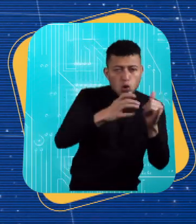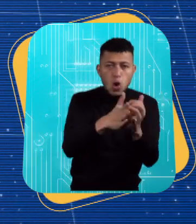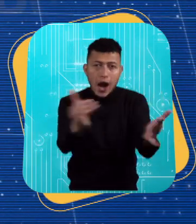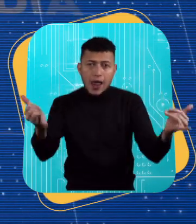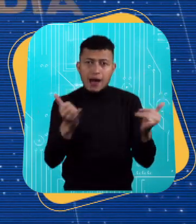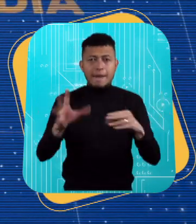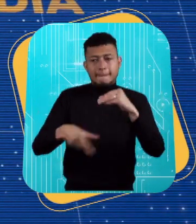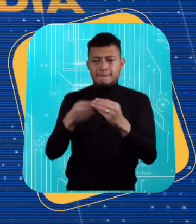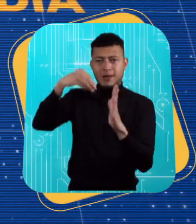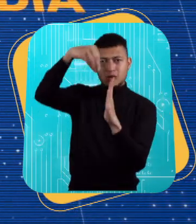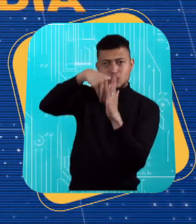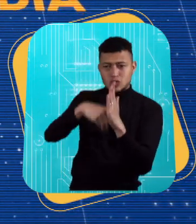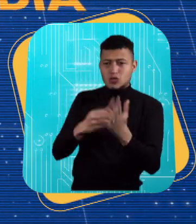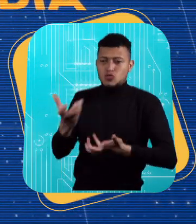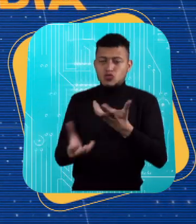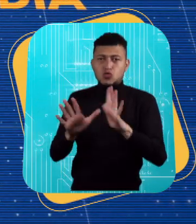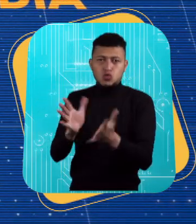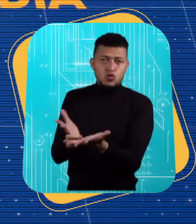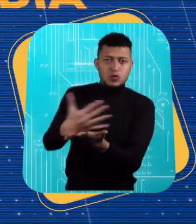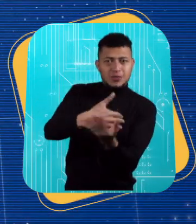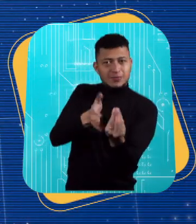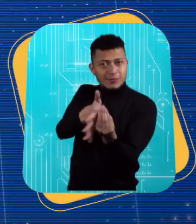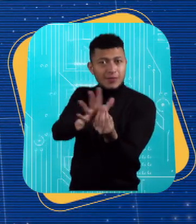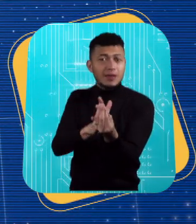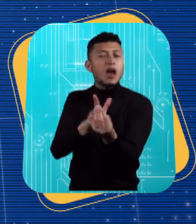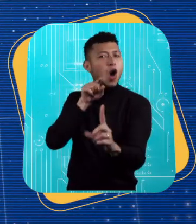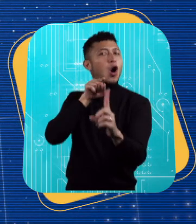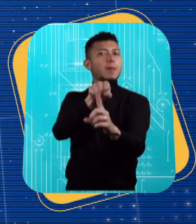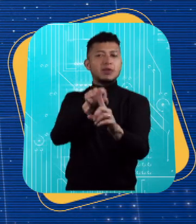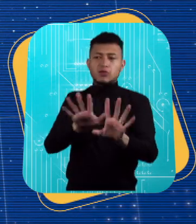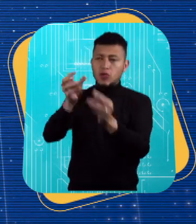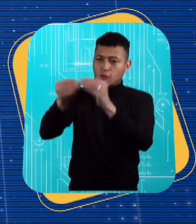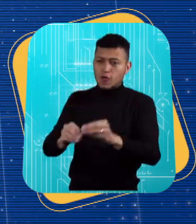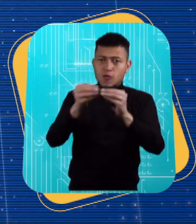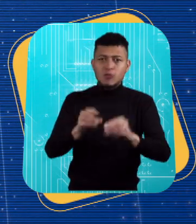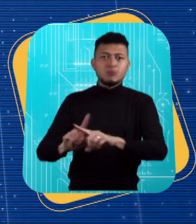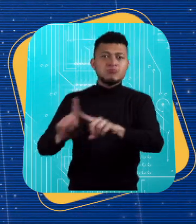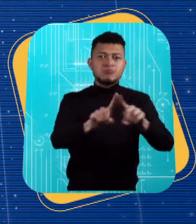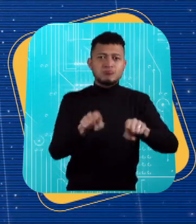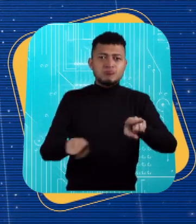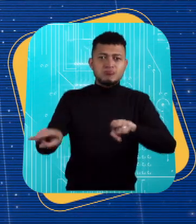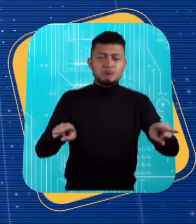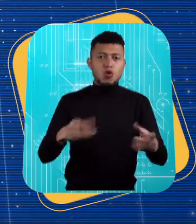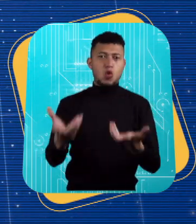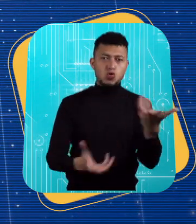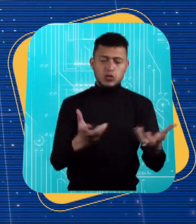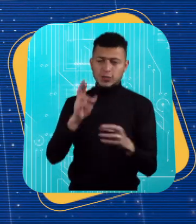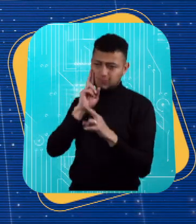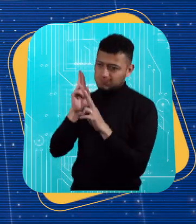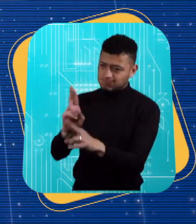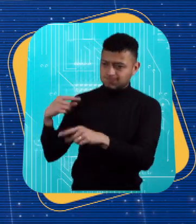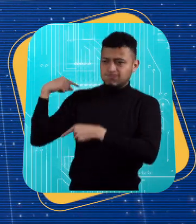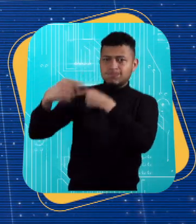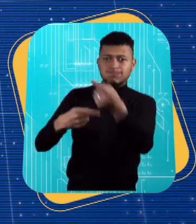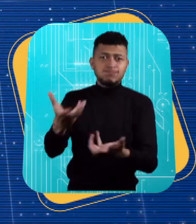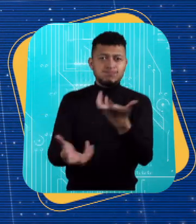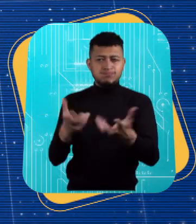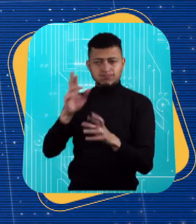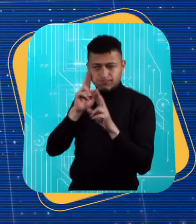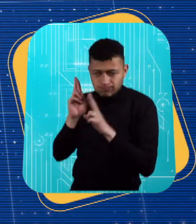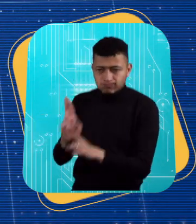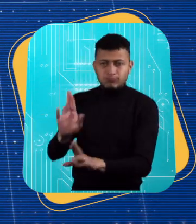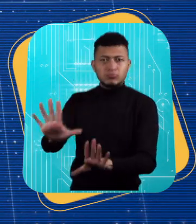y contenidos gastronómicos transmedia que promueven los diferentes estilos de cocina, reivindican las tradiciones culinarias y